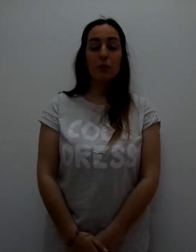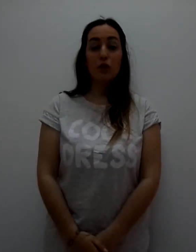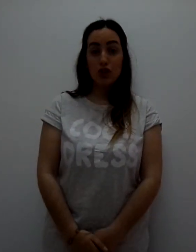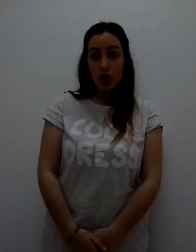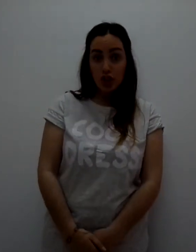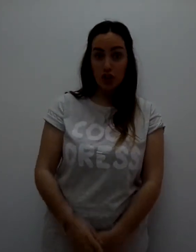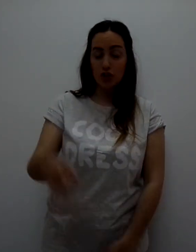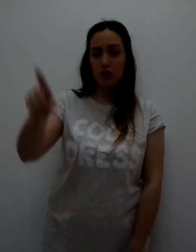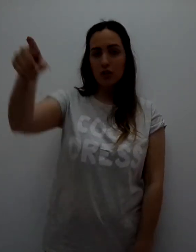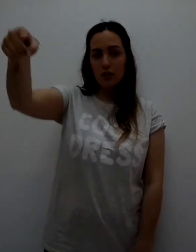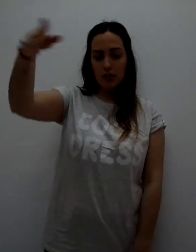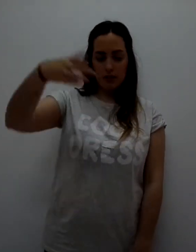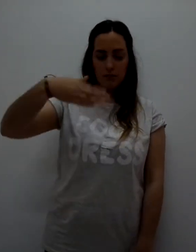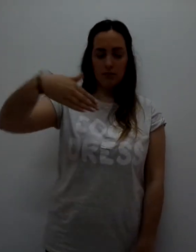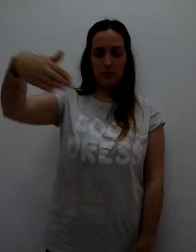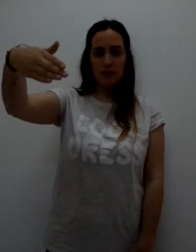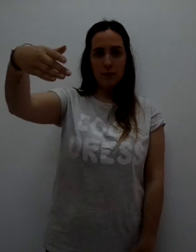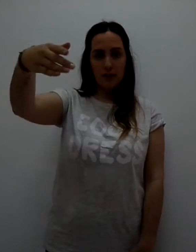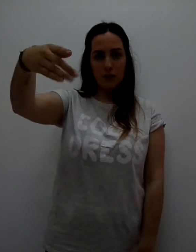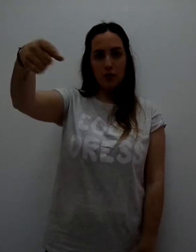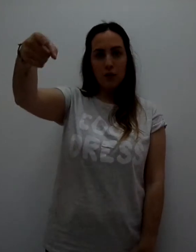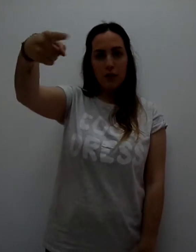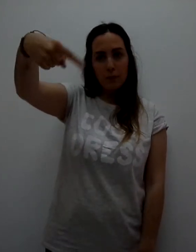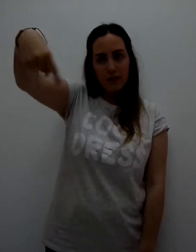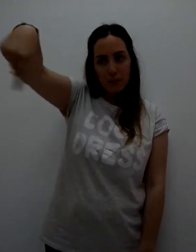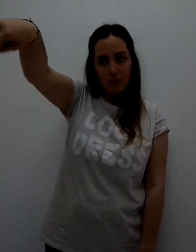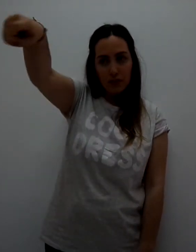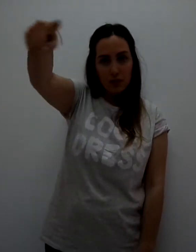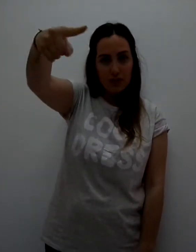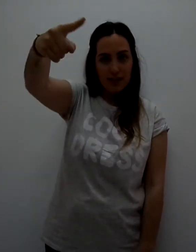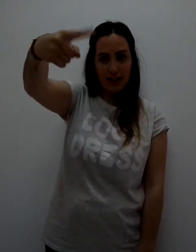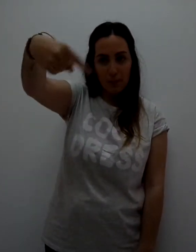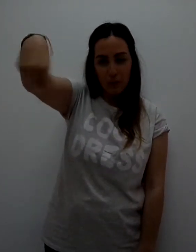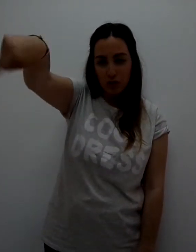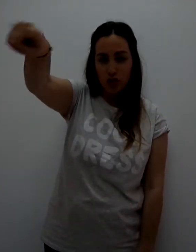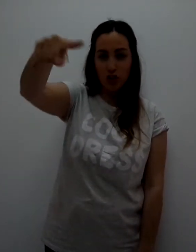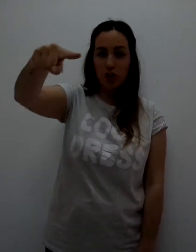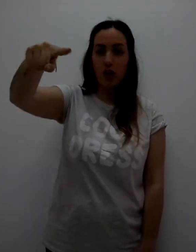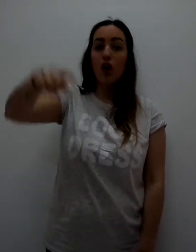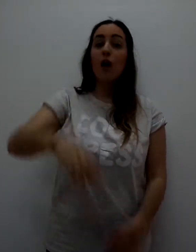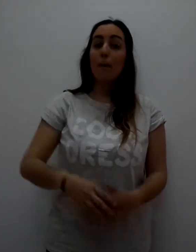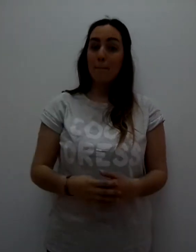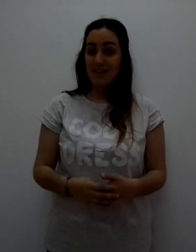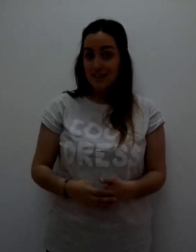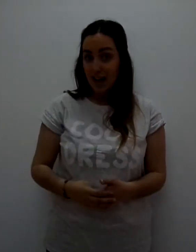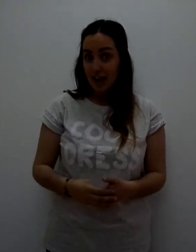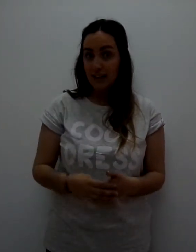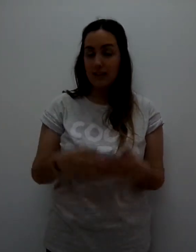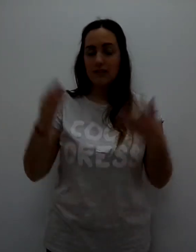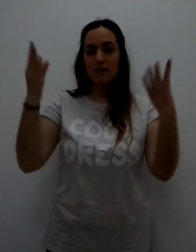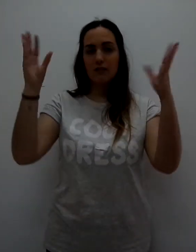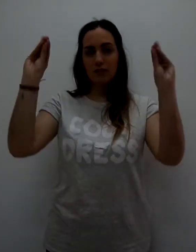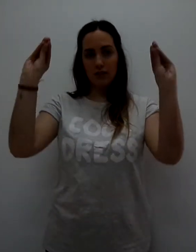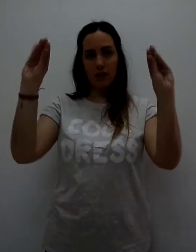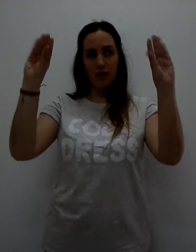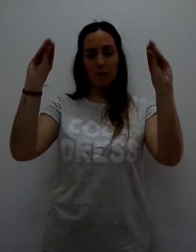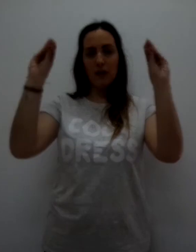Vosotros. Vamos a separar nuestro cuerpo. Hacemos un círculo y señalamos. Vosotros. Pensáis. Las dos manos.